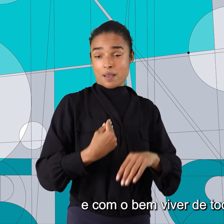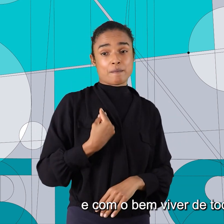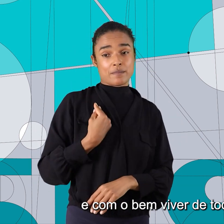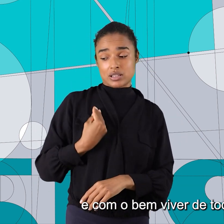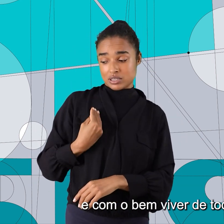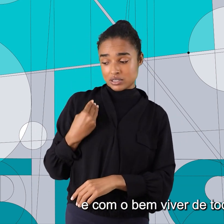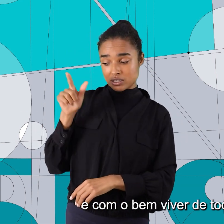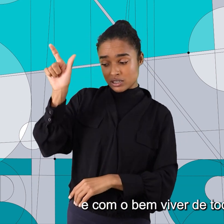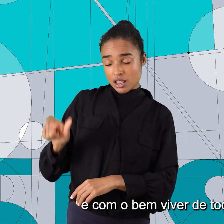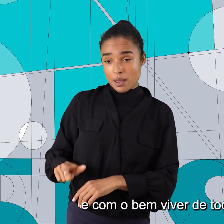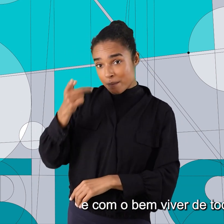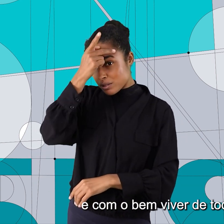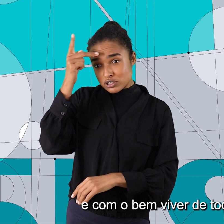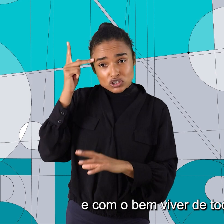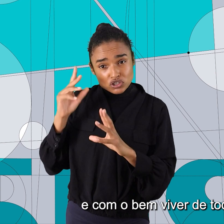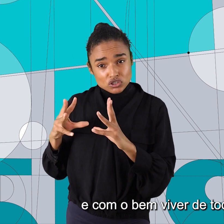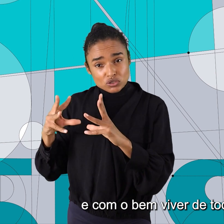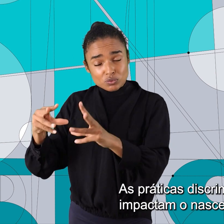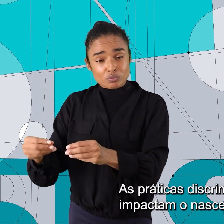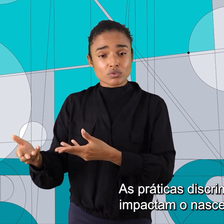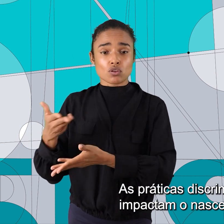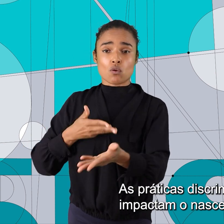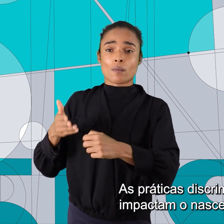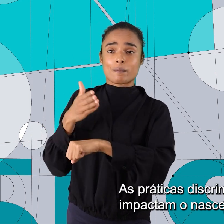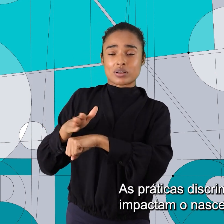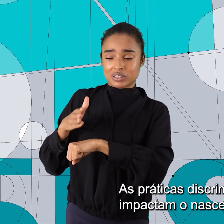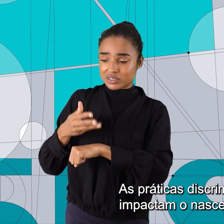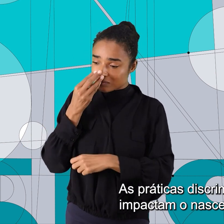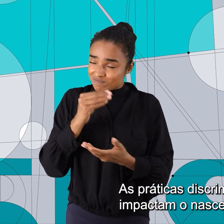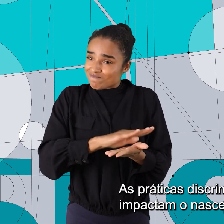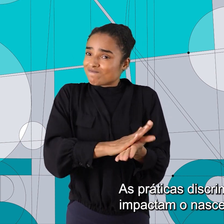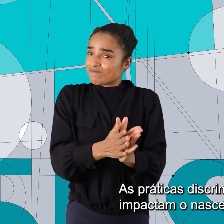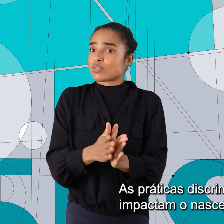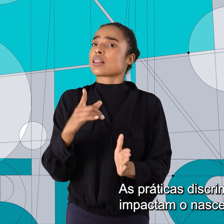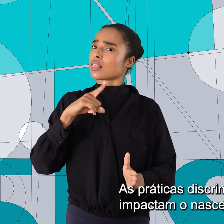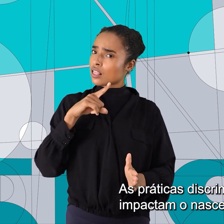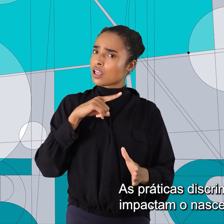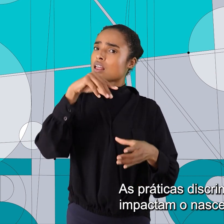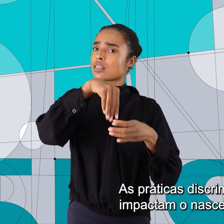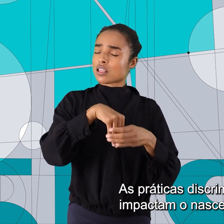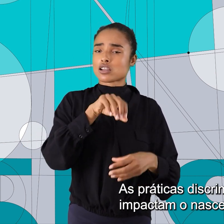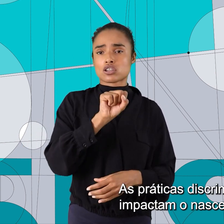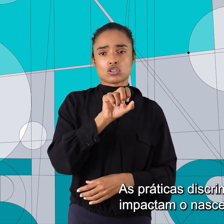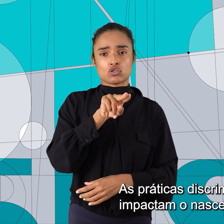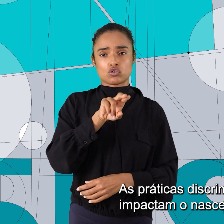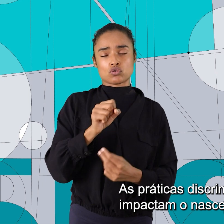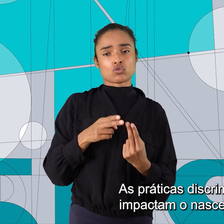e com o bem viver de todas as pessoas. As práticas discriminatórias impactam o nascer,